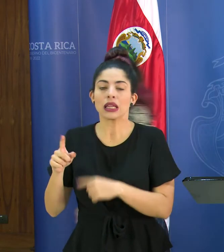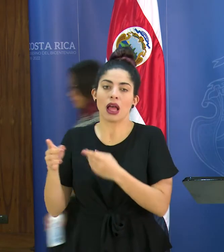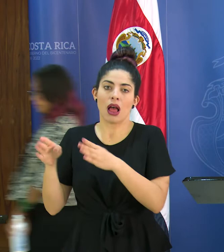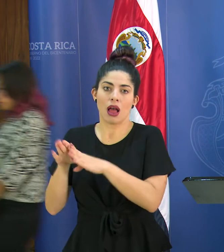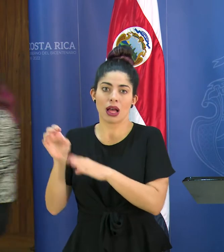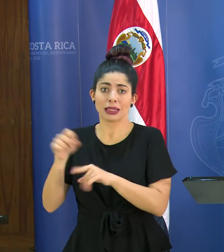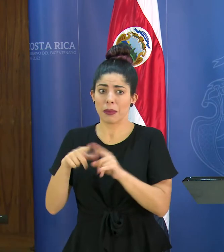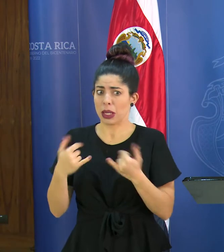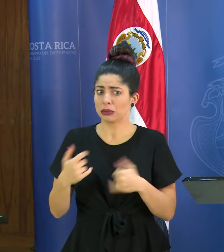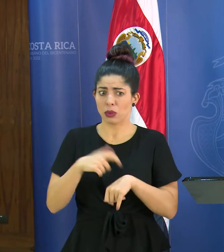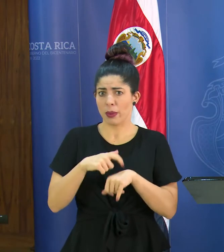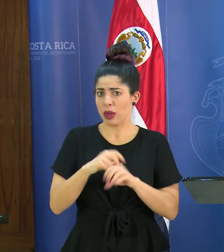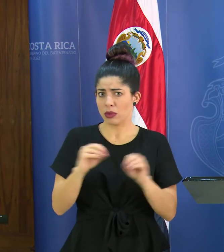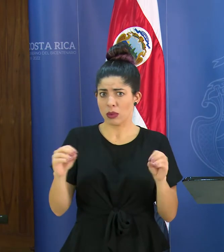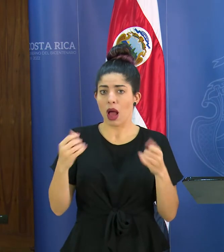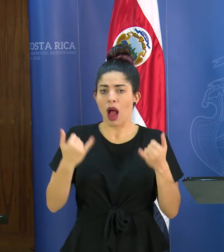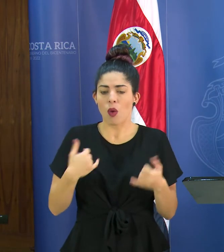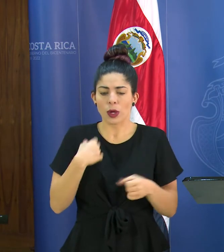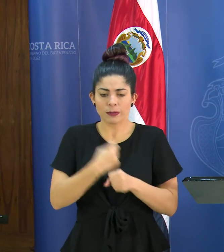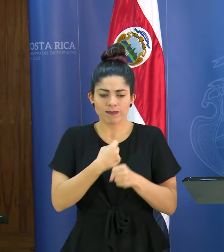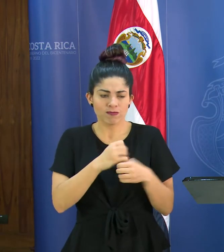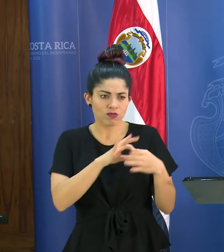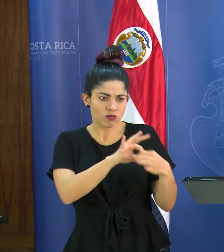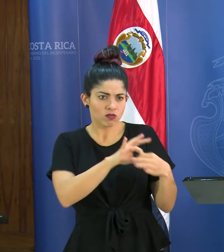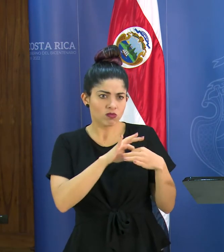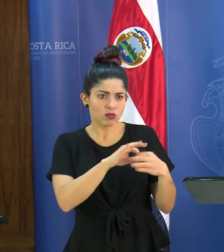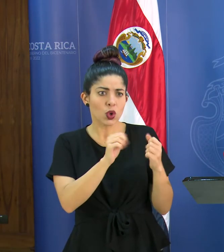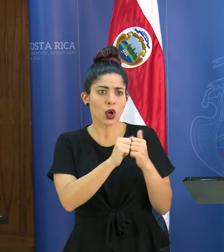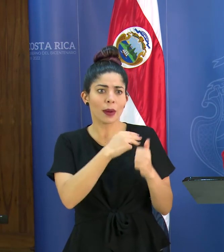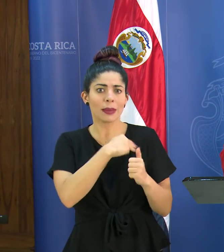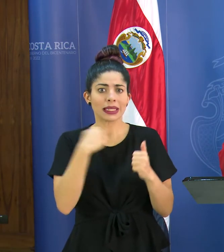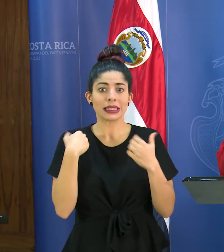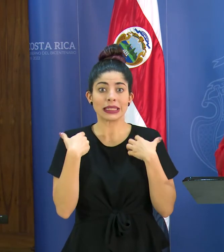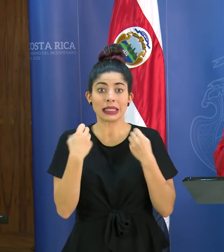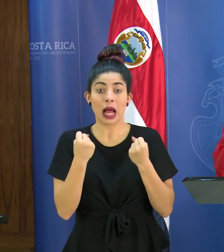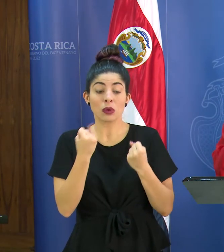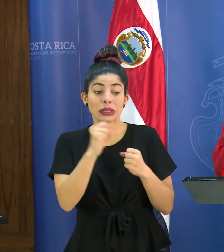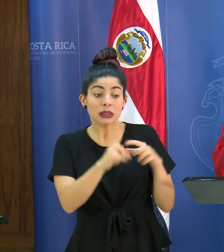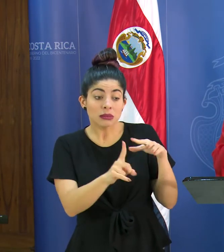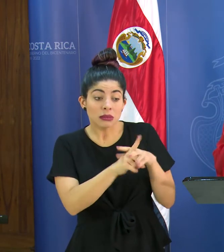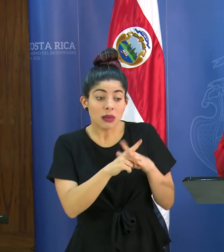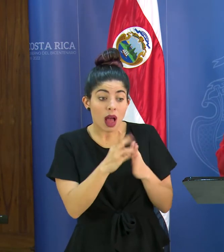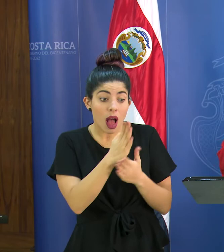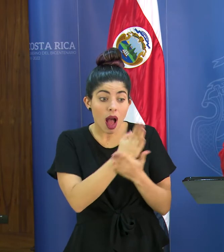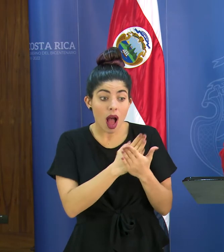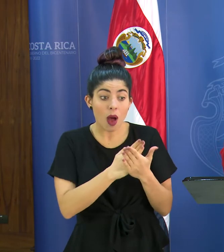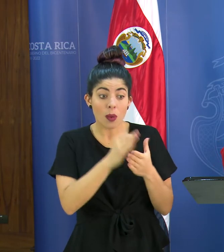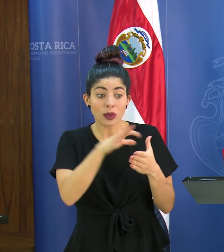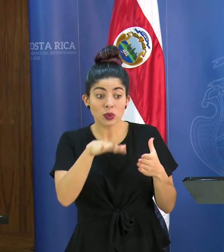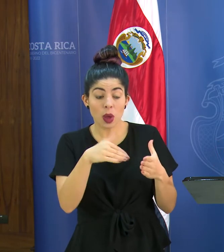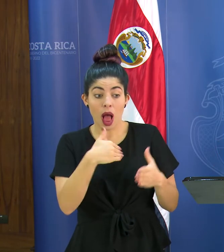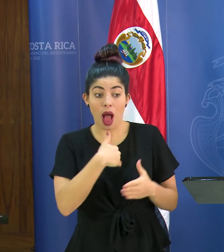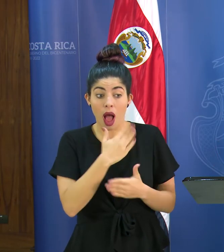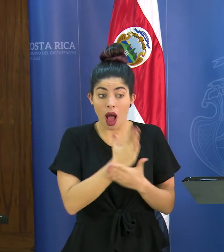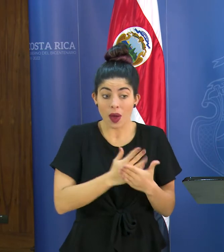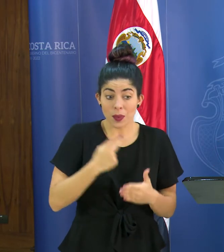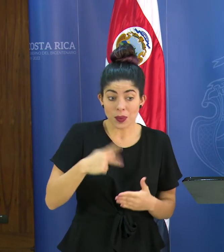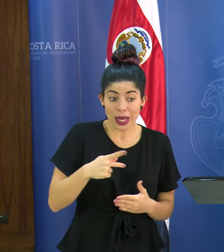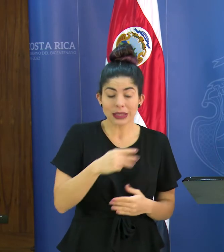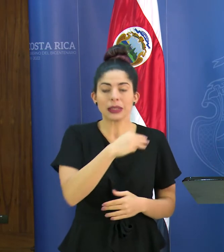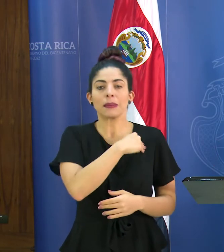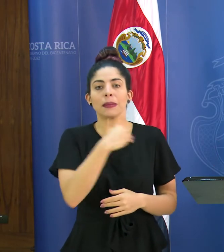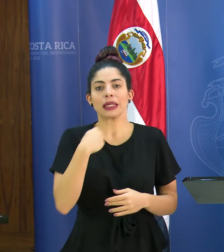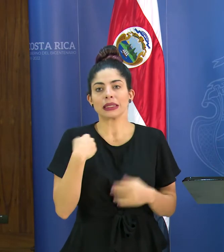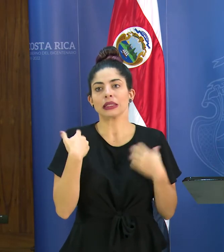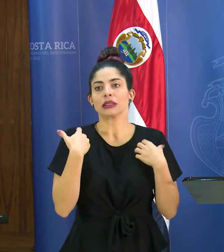casos trabajamos en coordinación con el ministerio de salud cuando hay un factor de riesgo en un centro educativo el ministerio de salud